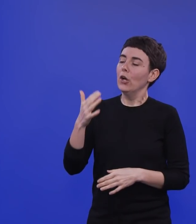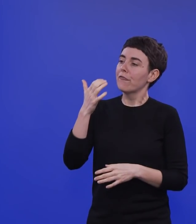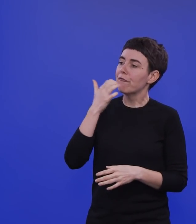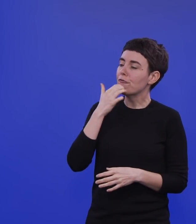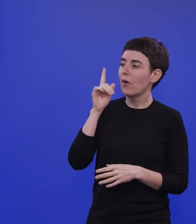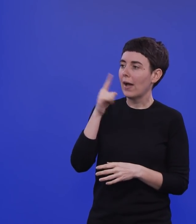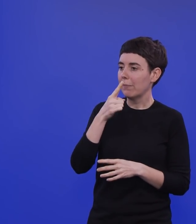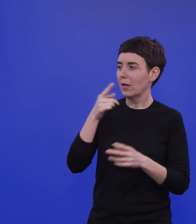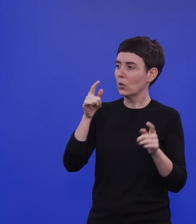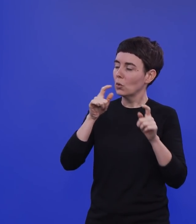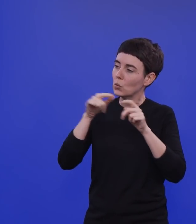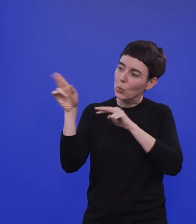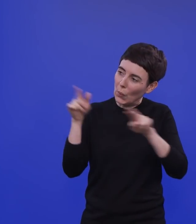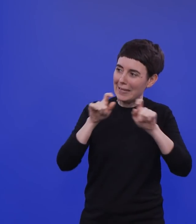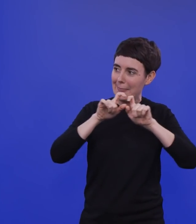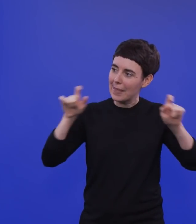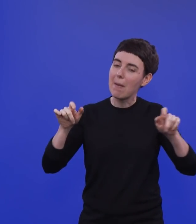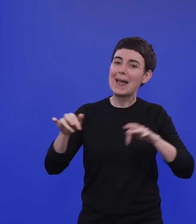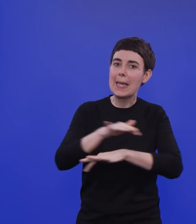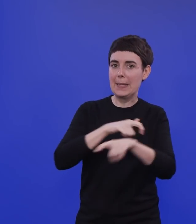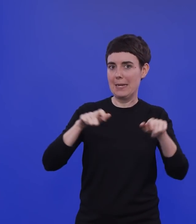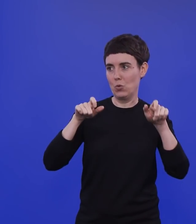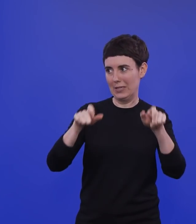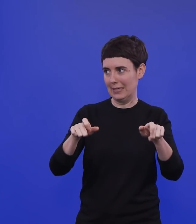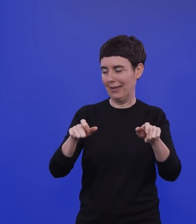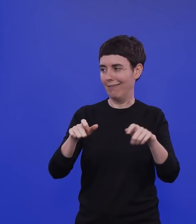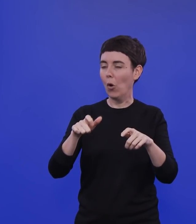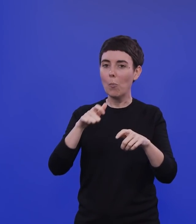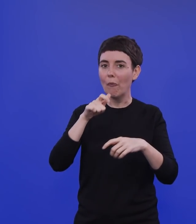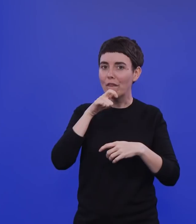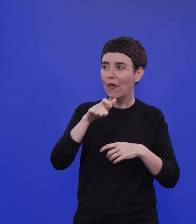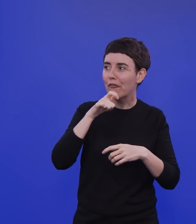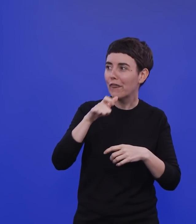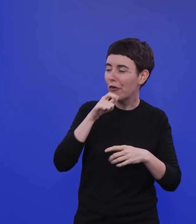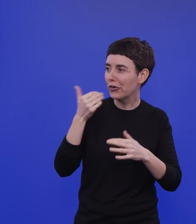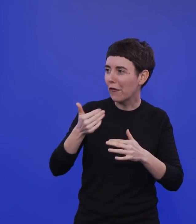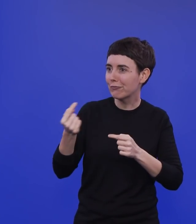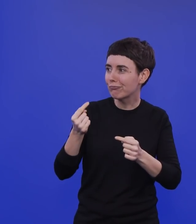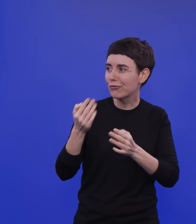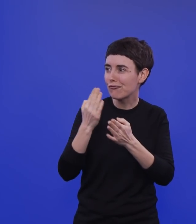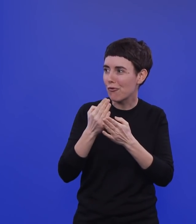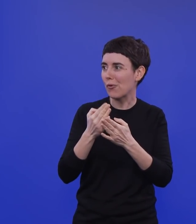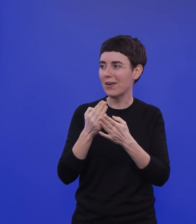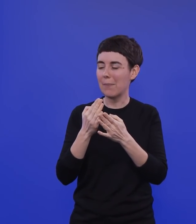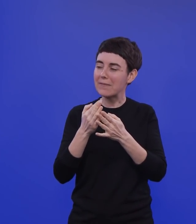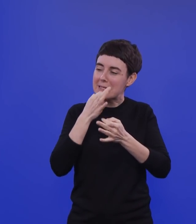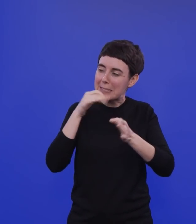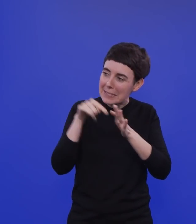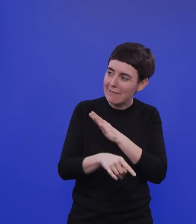Herdenimmunität zurückkommen, weil wir das jetzt immer am Rande so gestreift haben, weil das auch im Zusammenhang mit den Mutanten, die da